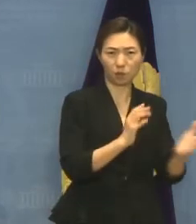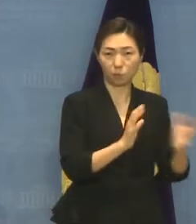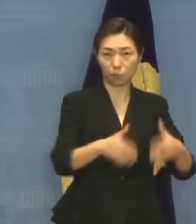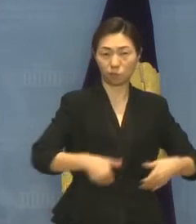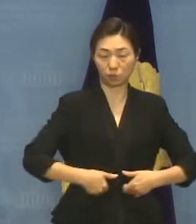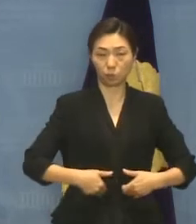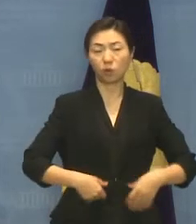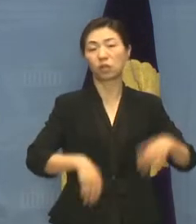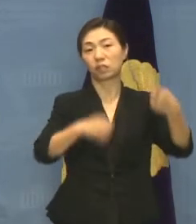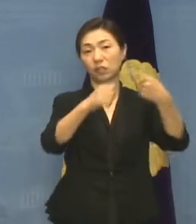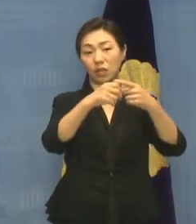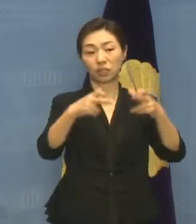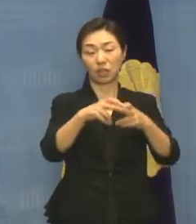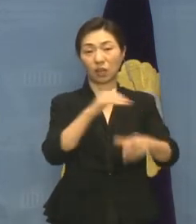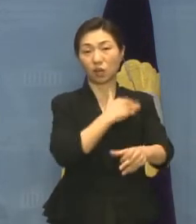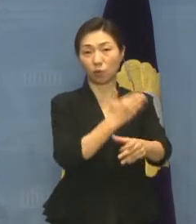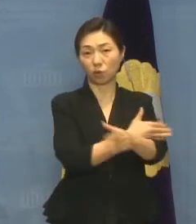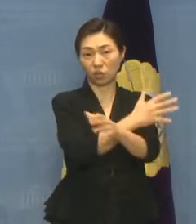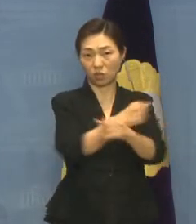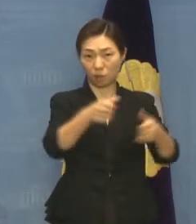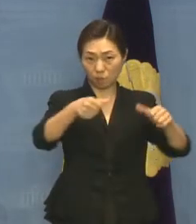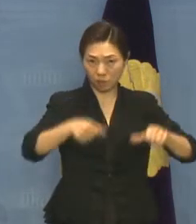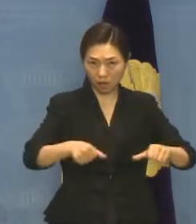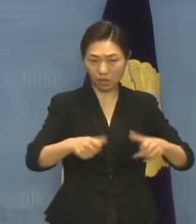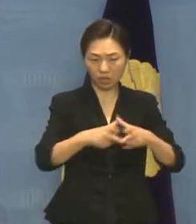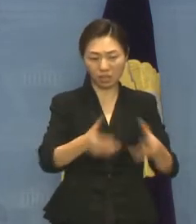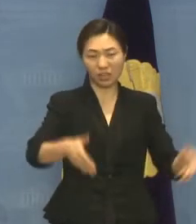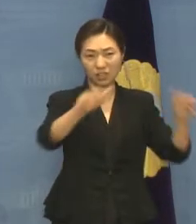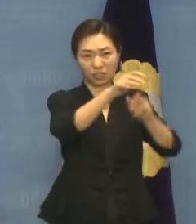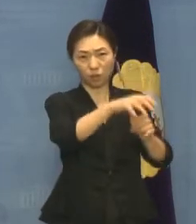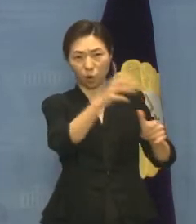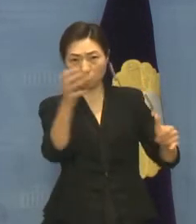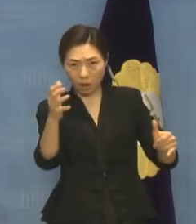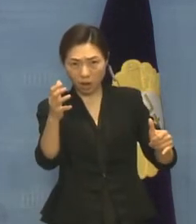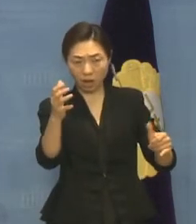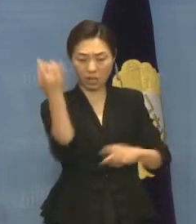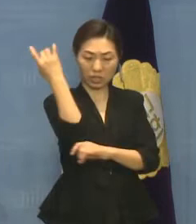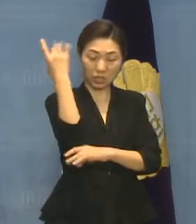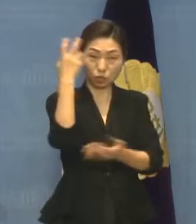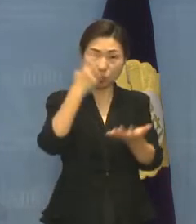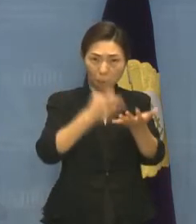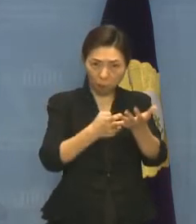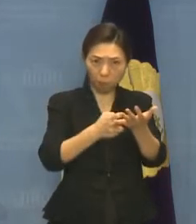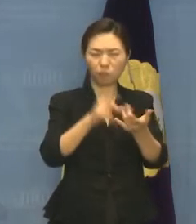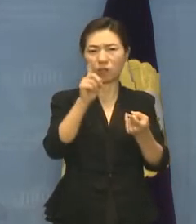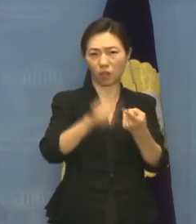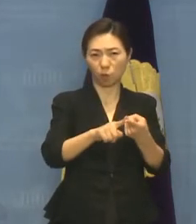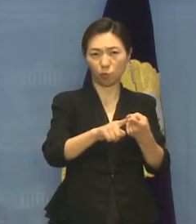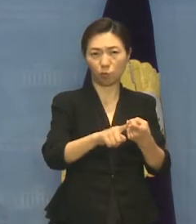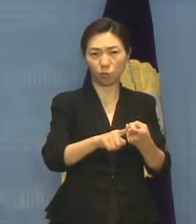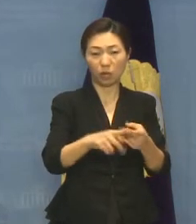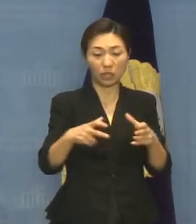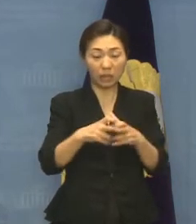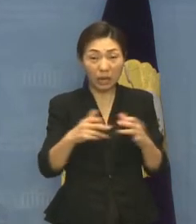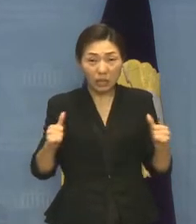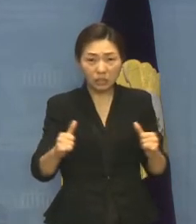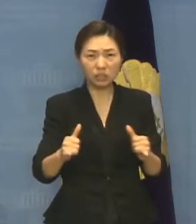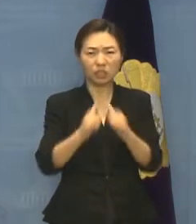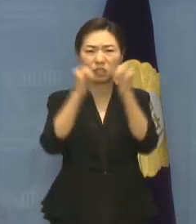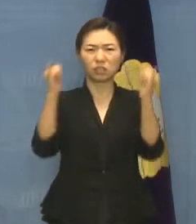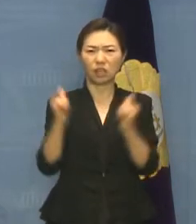유엔장애권리협약과 탈시설 가이드라인 정신에 따라 하나, 누구나 시설이 아닌 지역사회에서